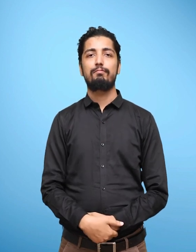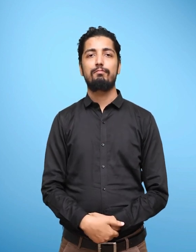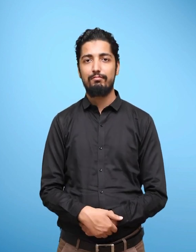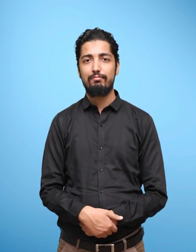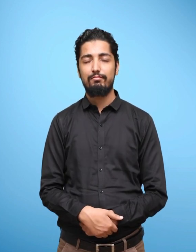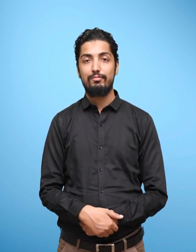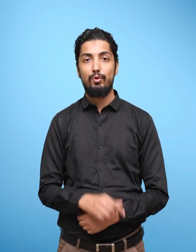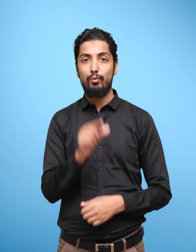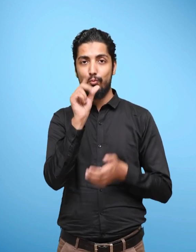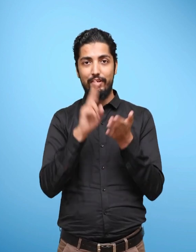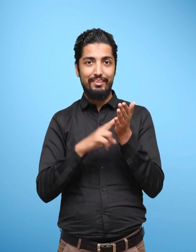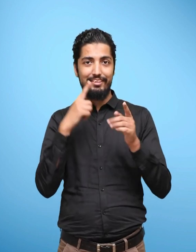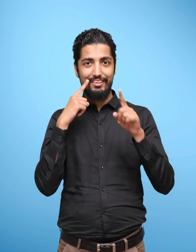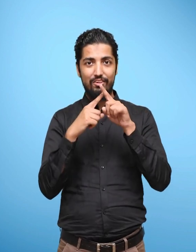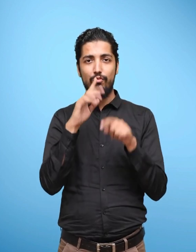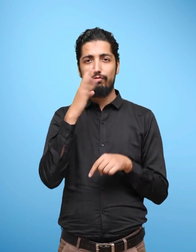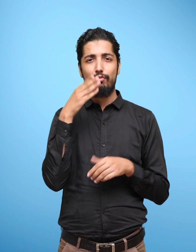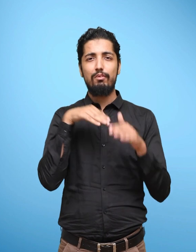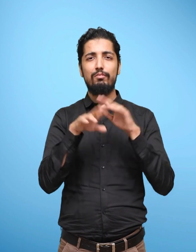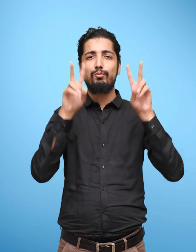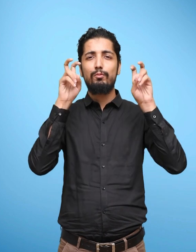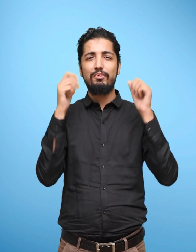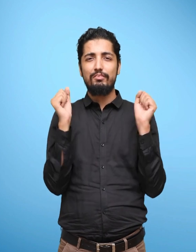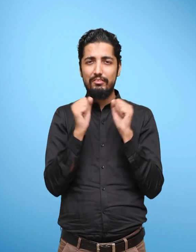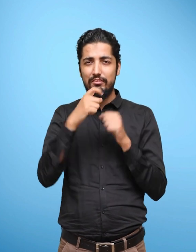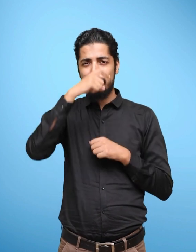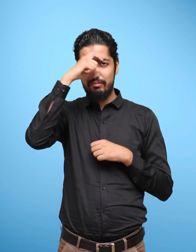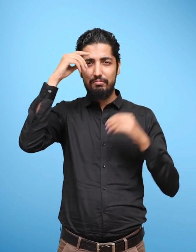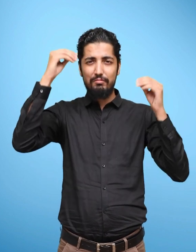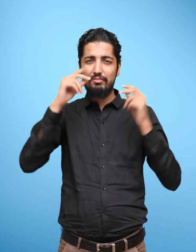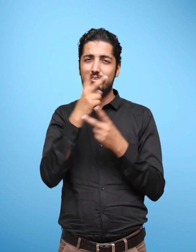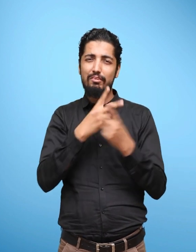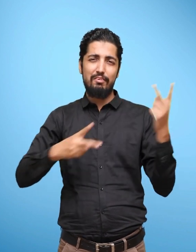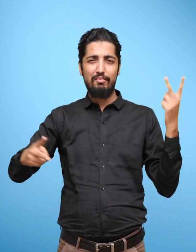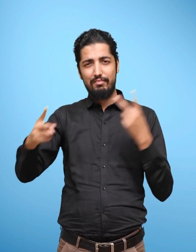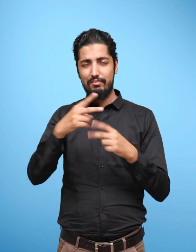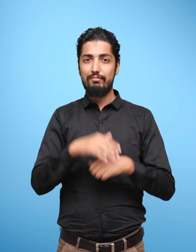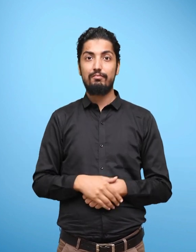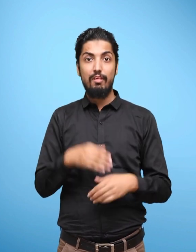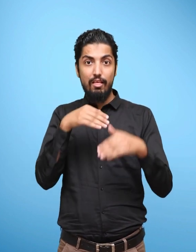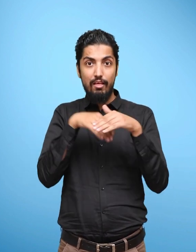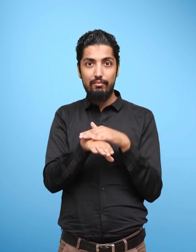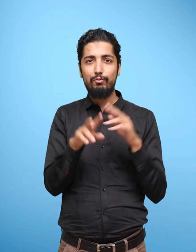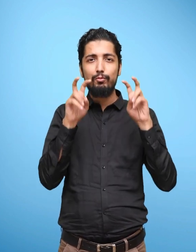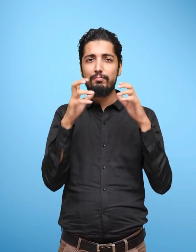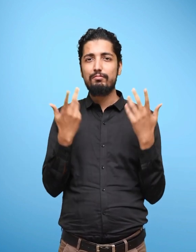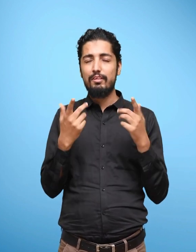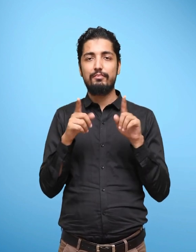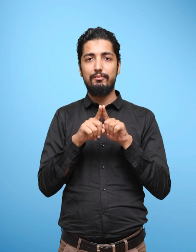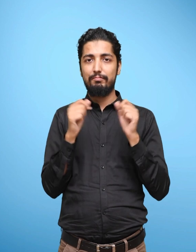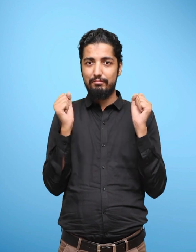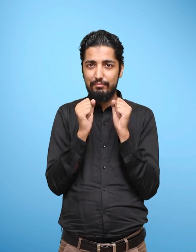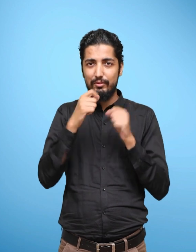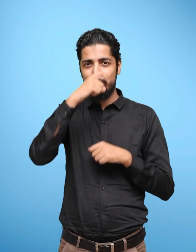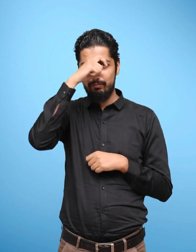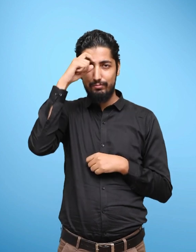Unit 4 Season Seasons Page 106